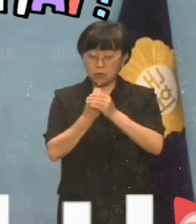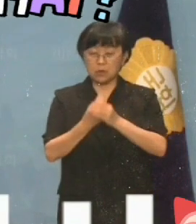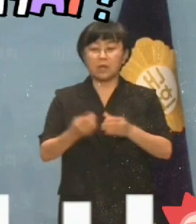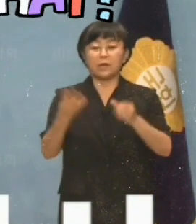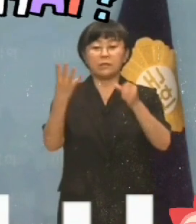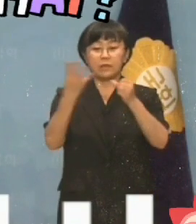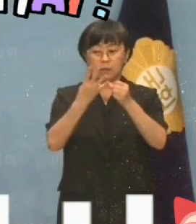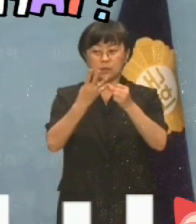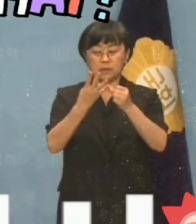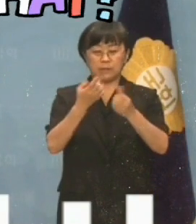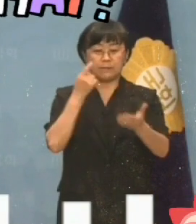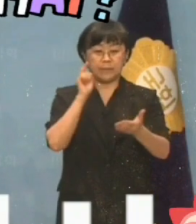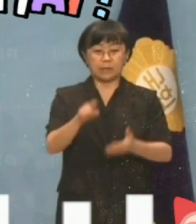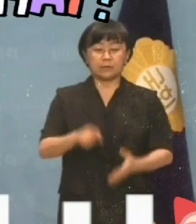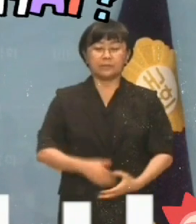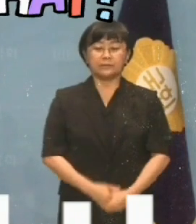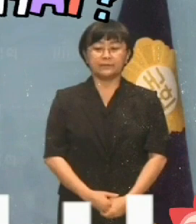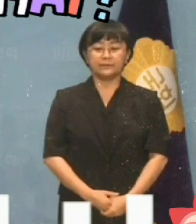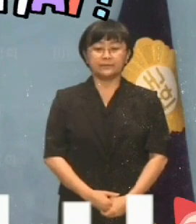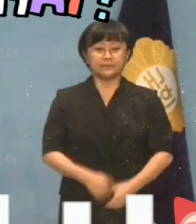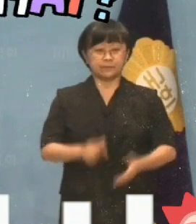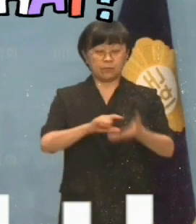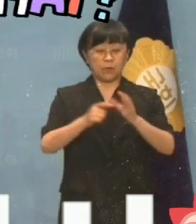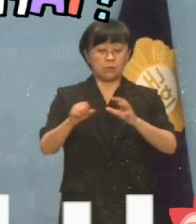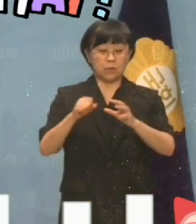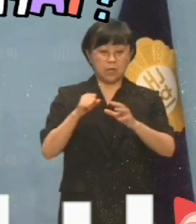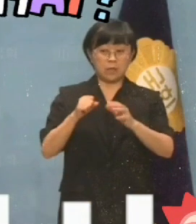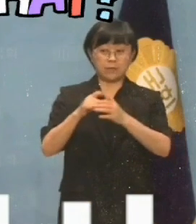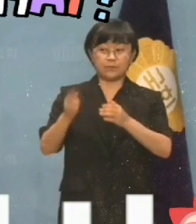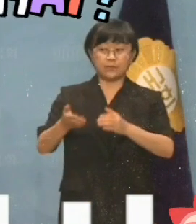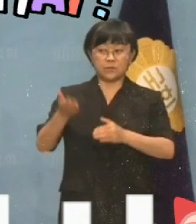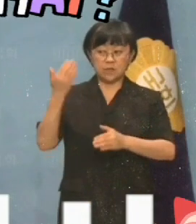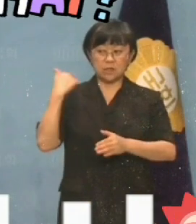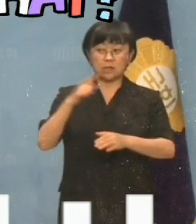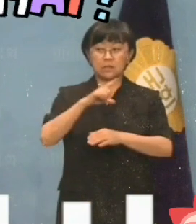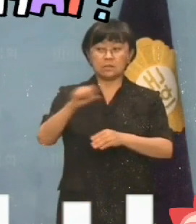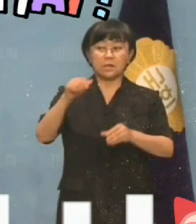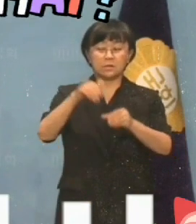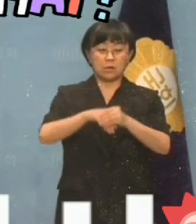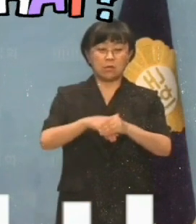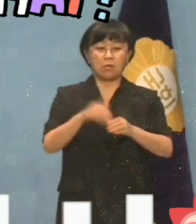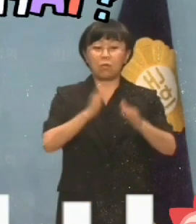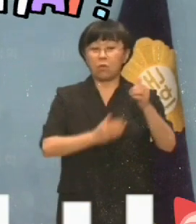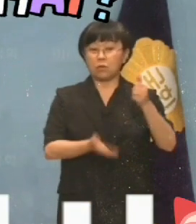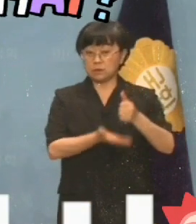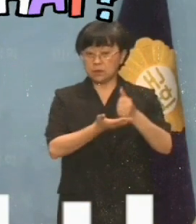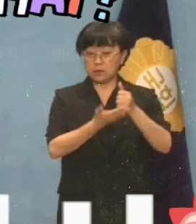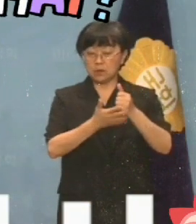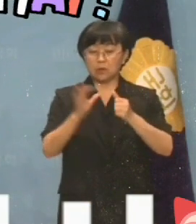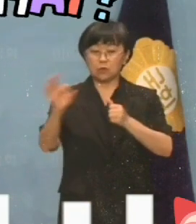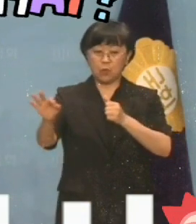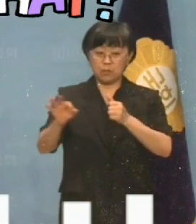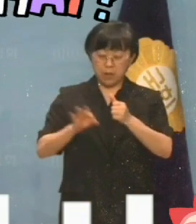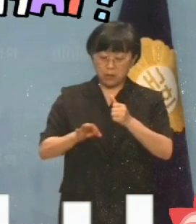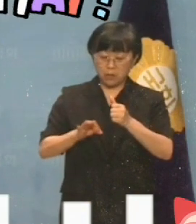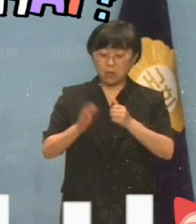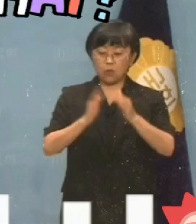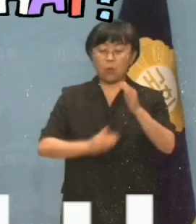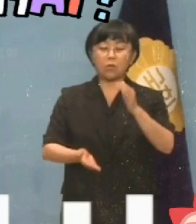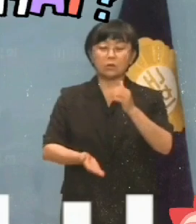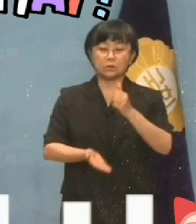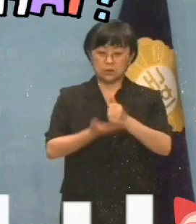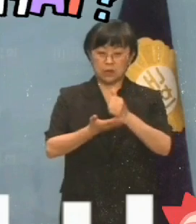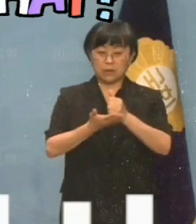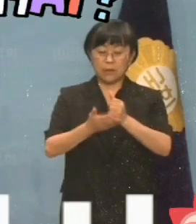네 번째입니다. 이 정도면 국민의힘의 지난 지방선권 공천이 돈 받고 공천장을